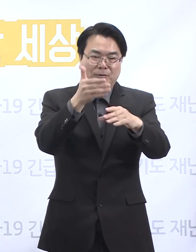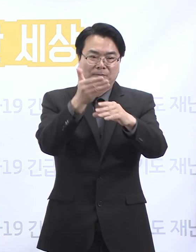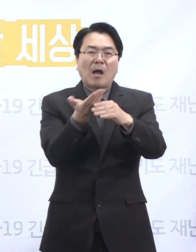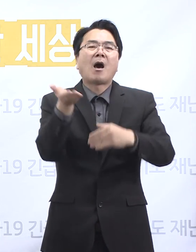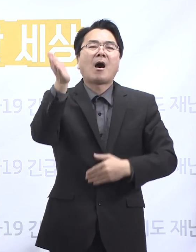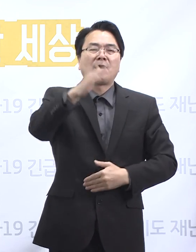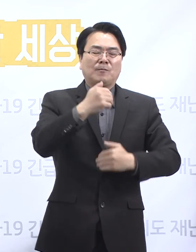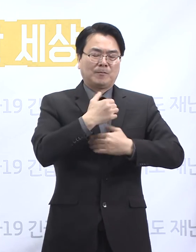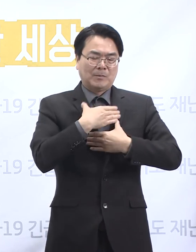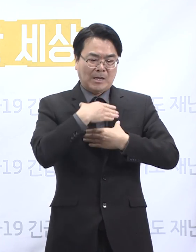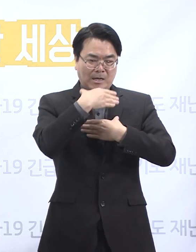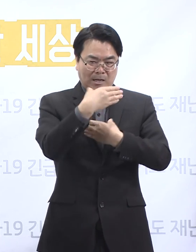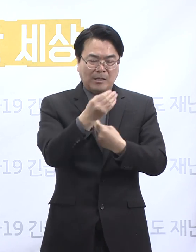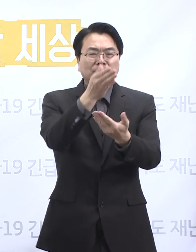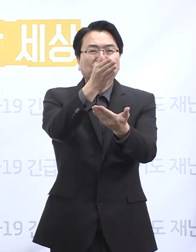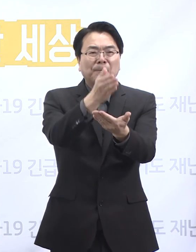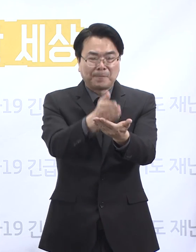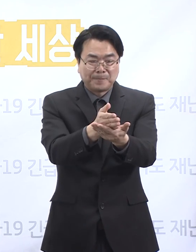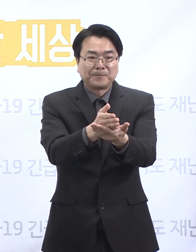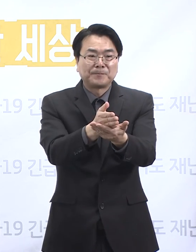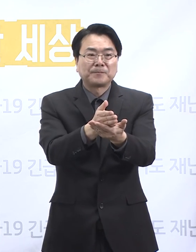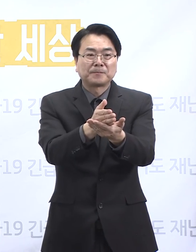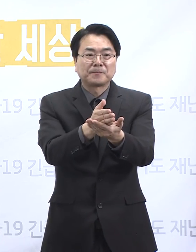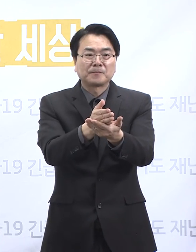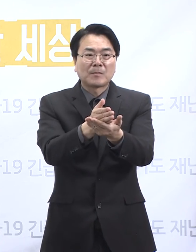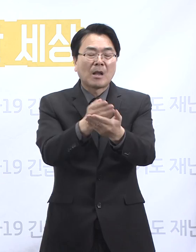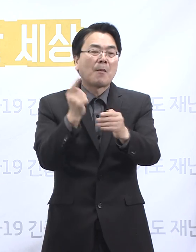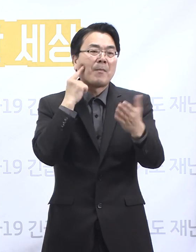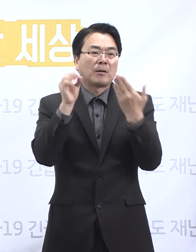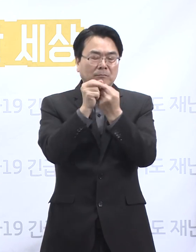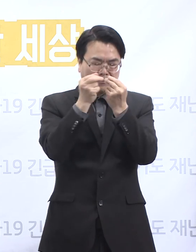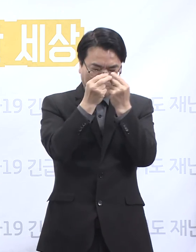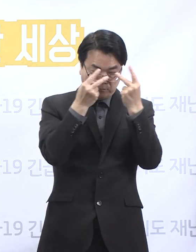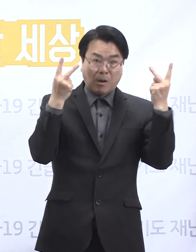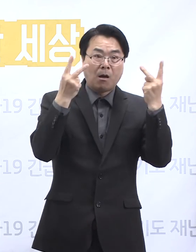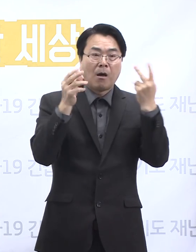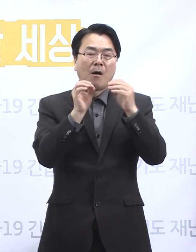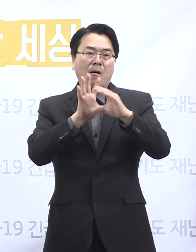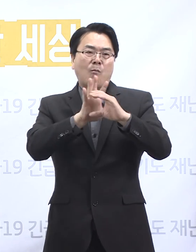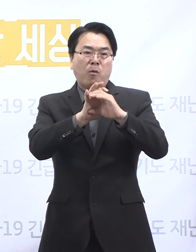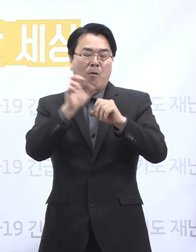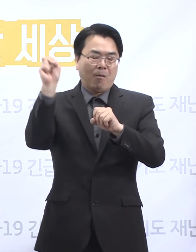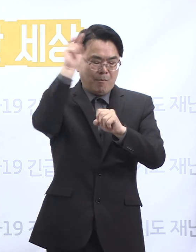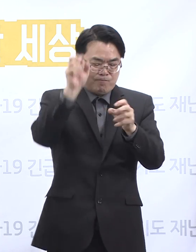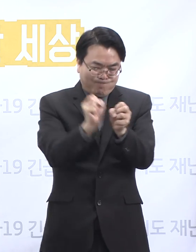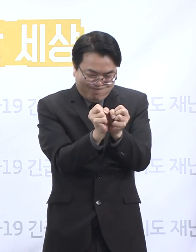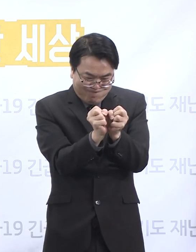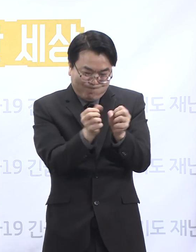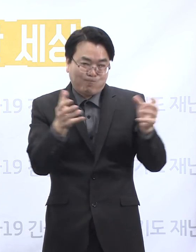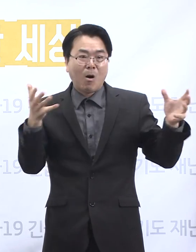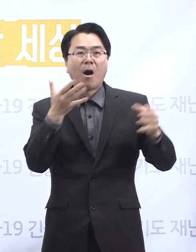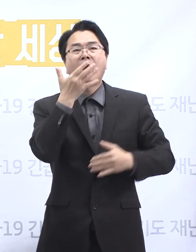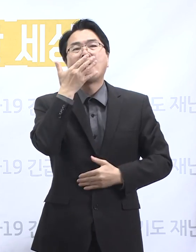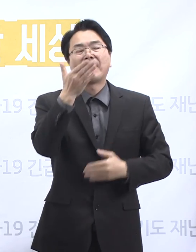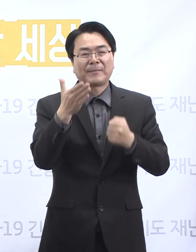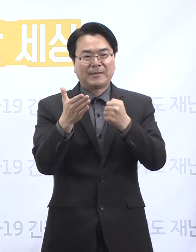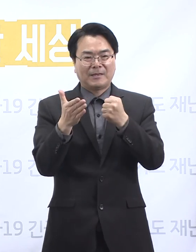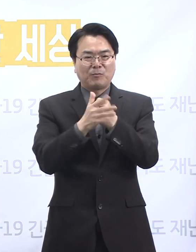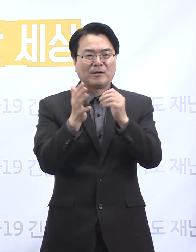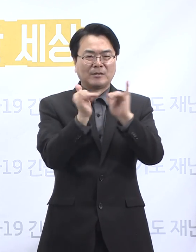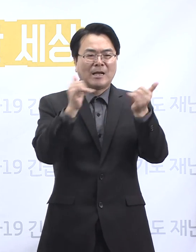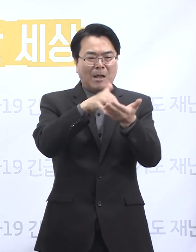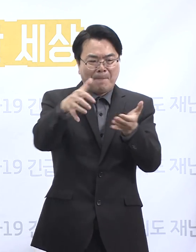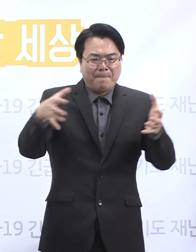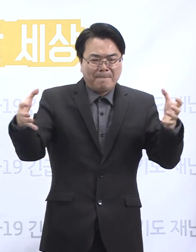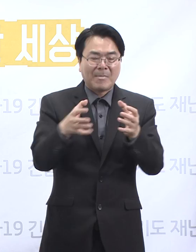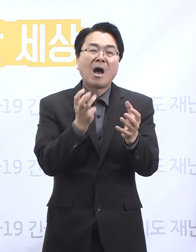안심할 만한 상황은 아닙니다. 방심하면 코로나19가 다시 폭발적으로 번질 수 있으며 특히 인구가 밀집된